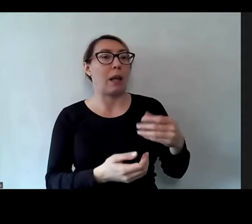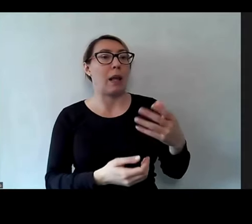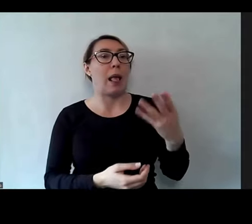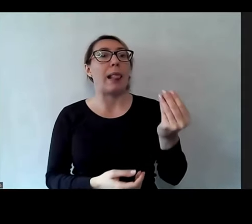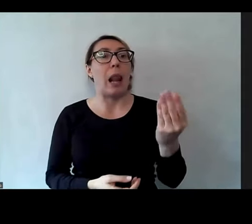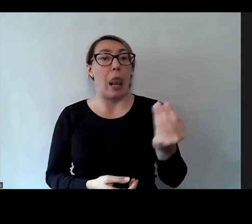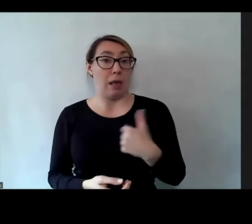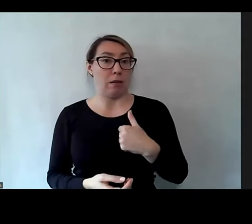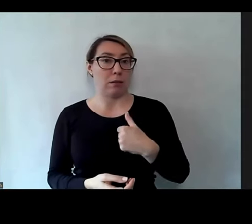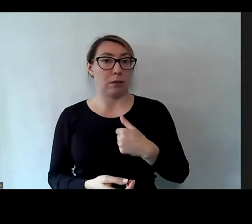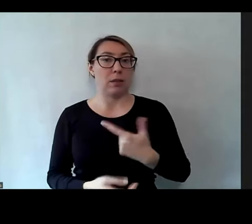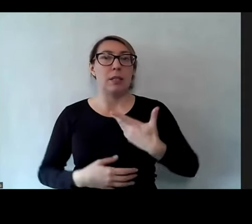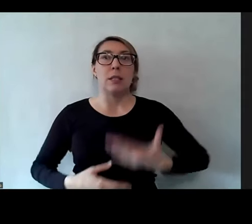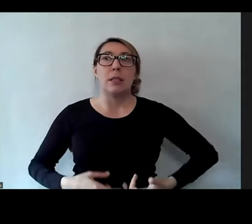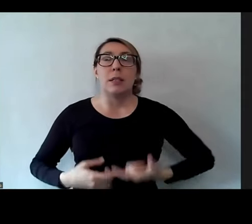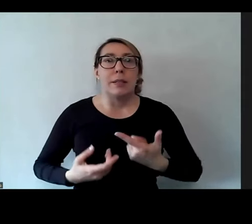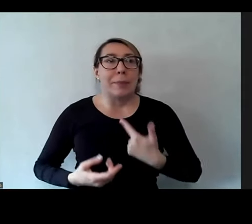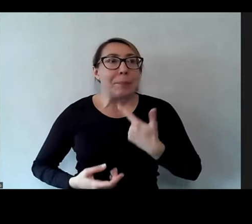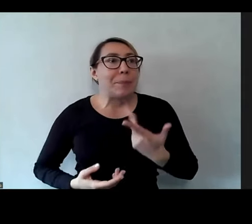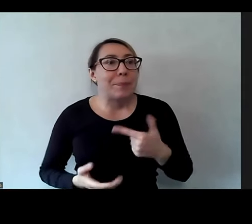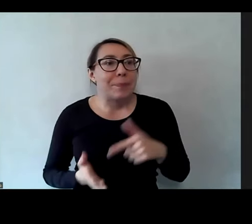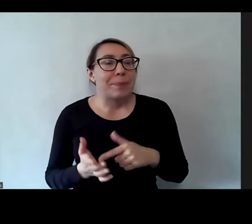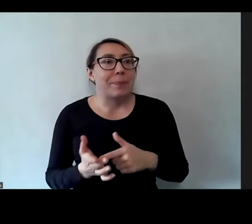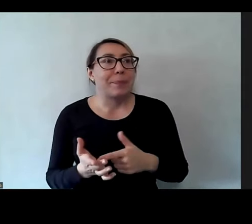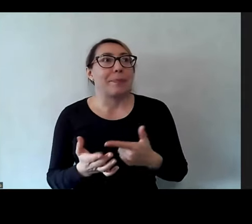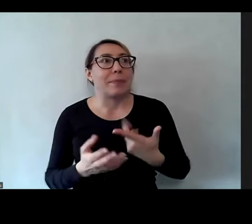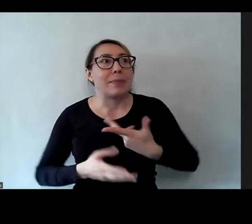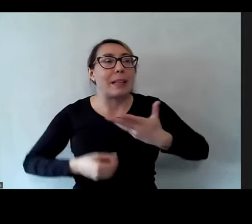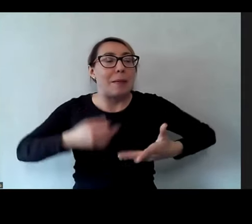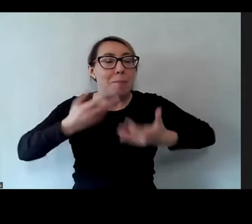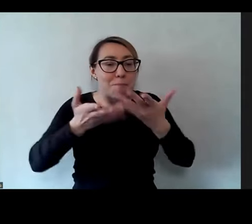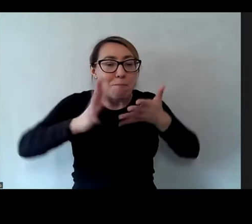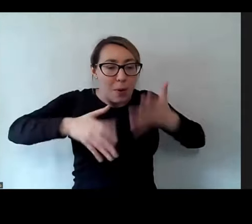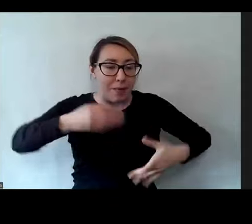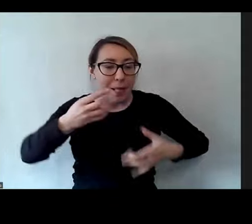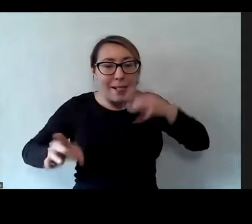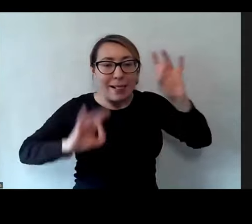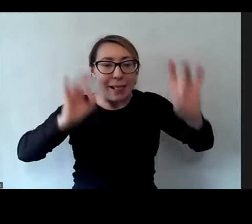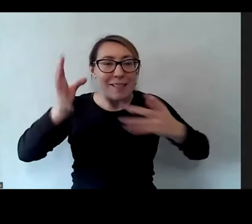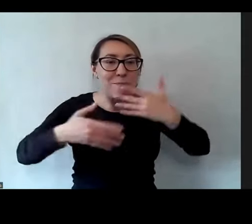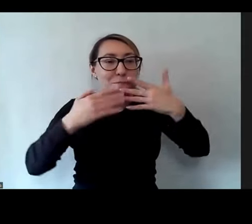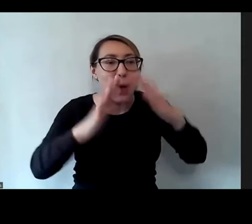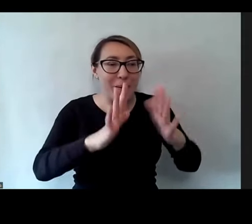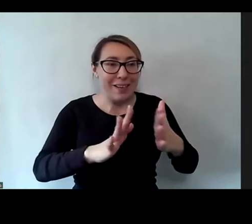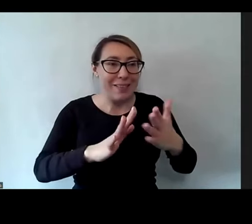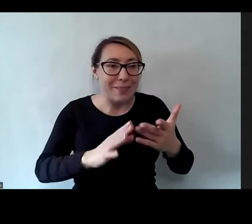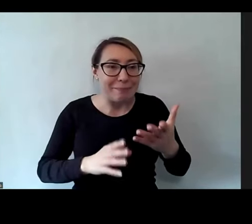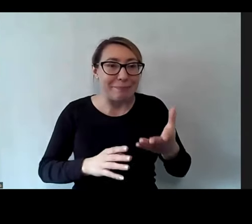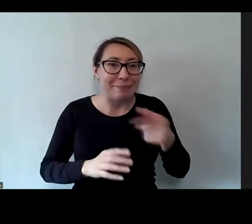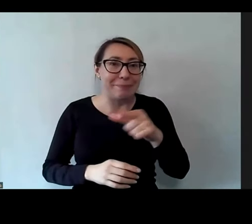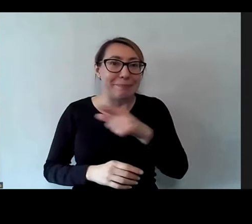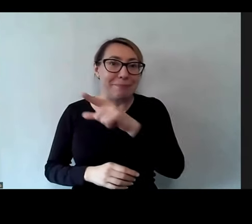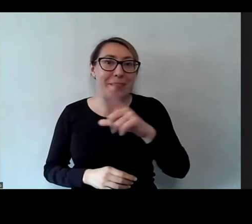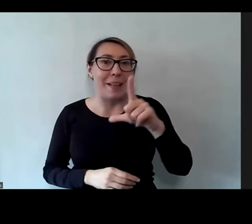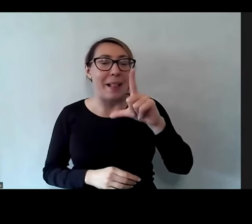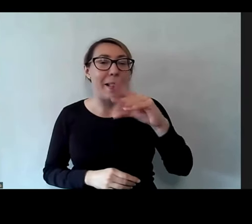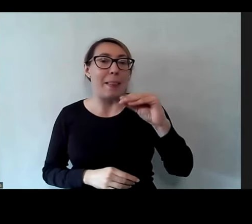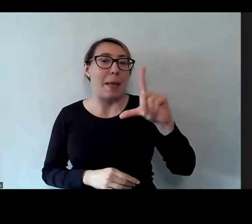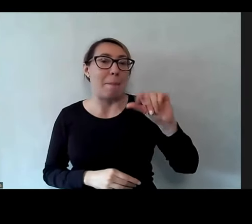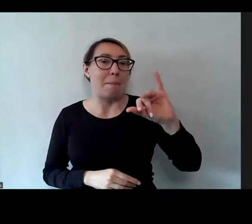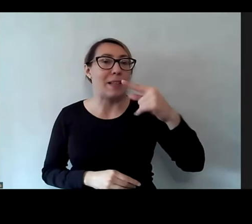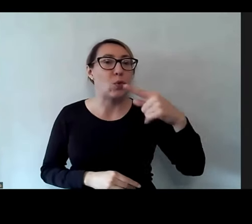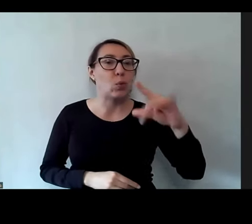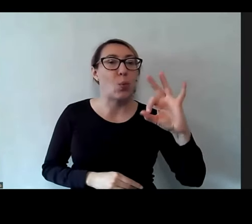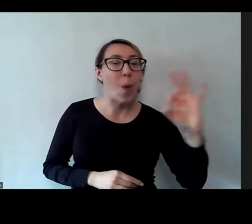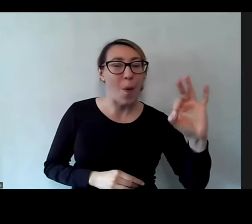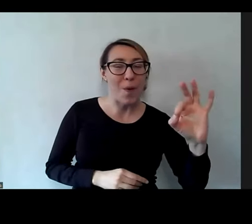wyżyny języka migowego, żeby się dowiedzieć, że to jest lepidlo. Co zdawałoby się logiczne, bo to lepi, nie? Ale